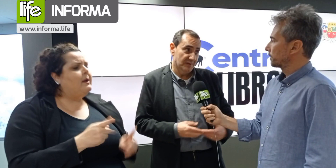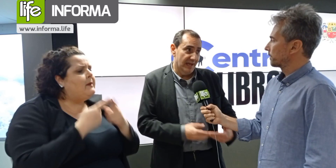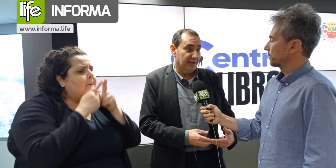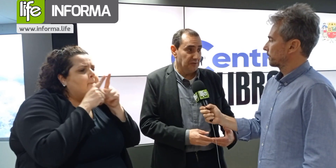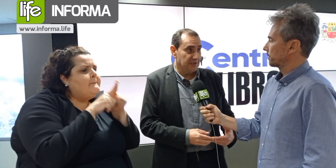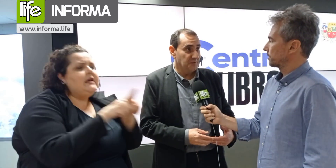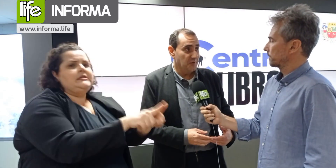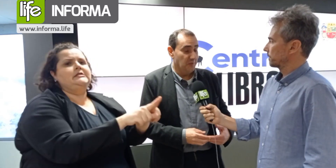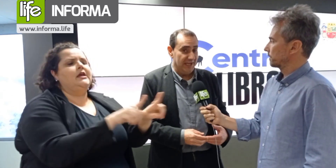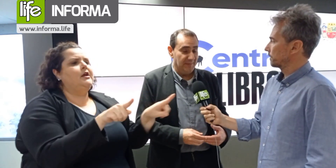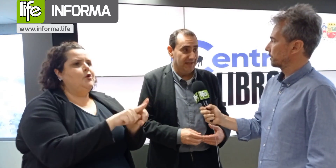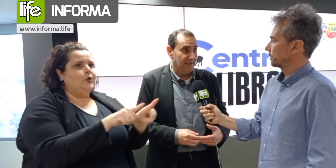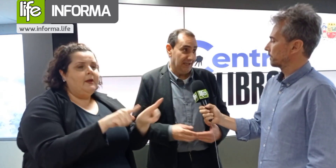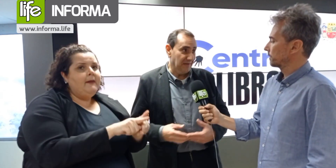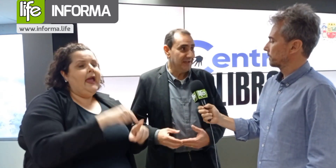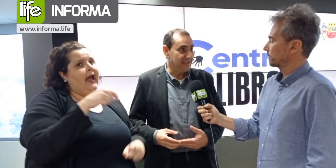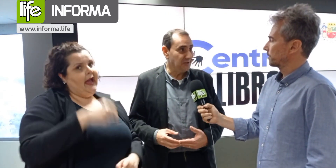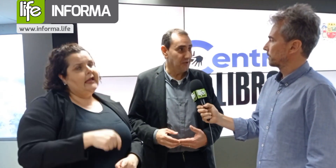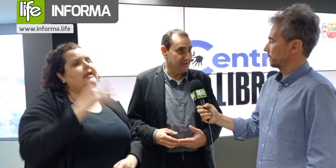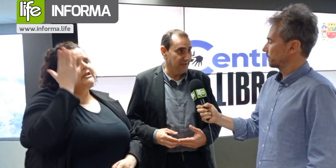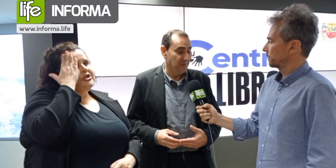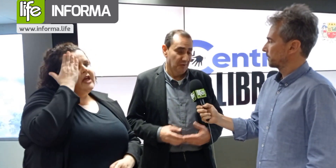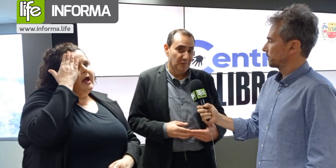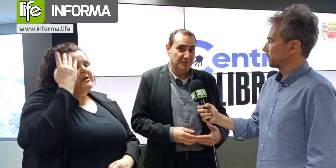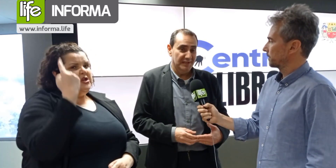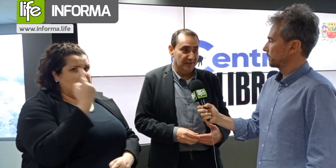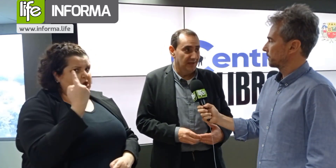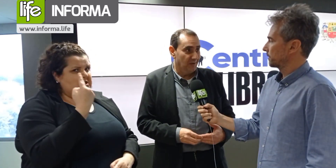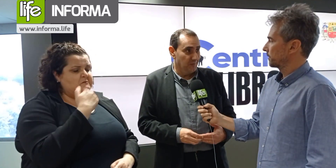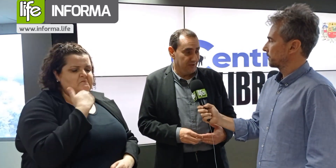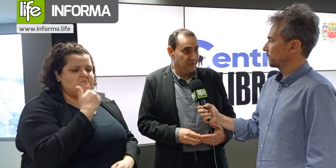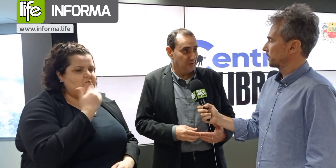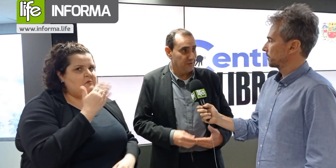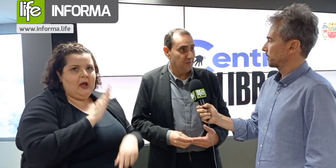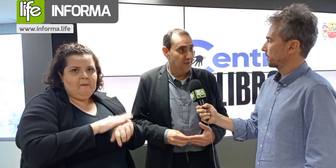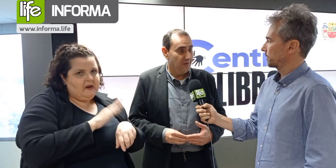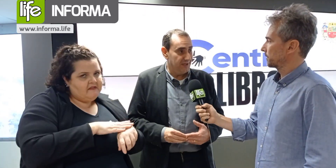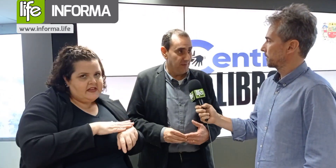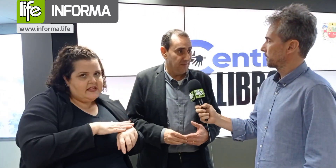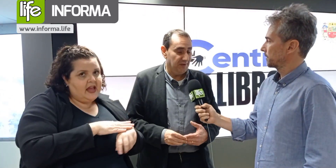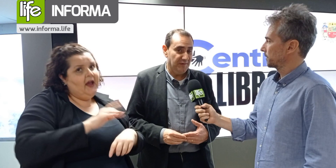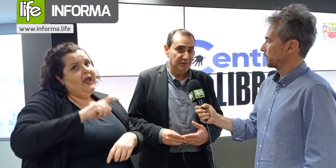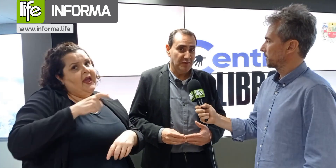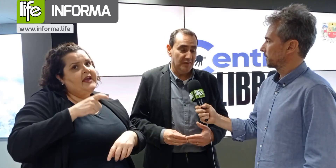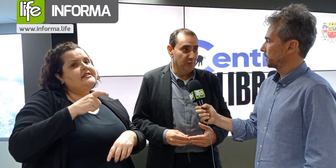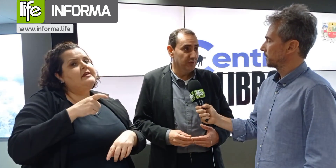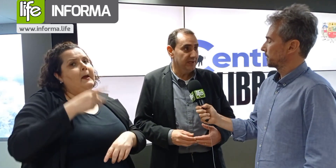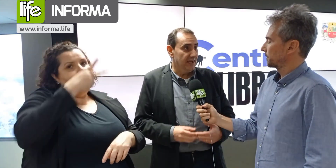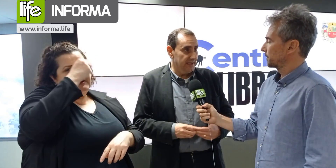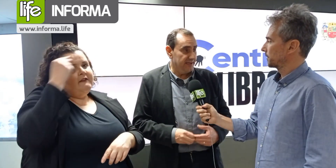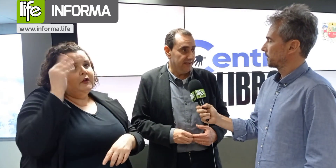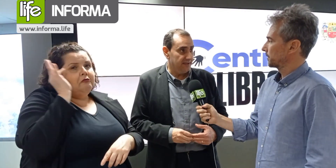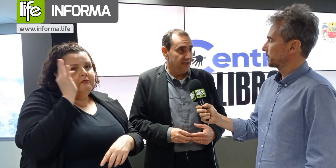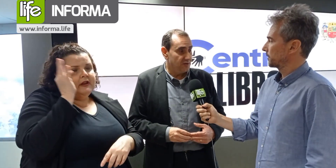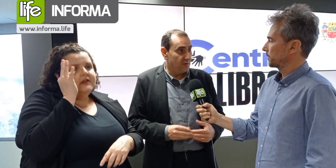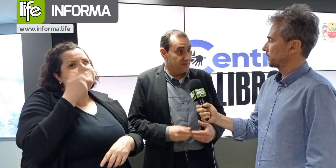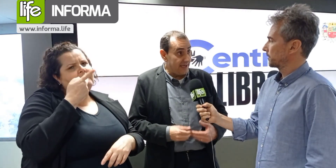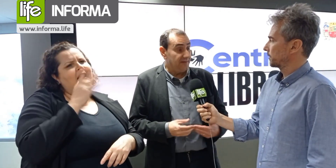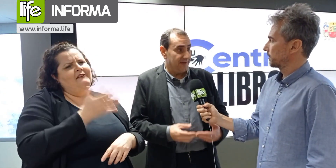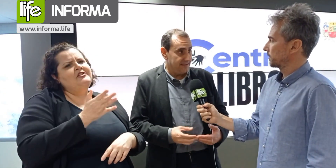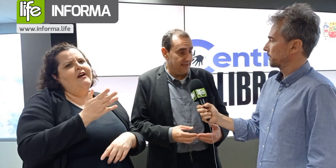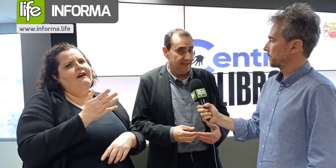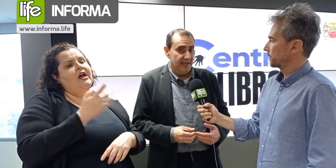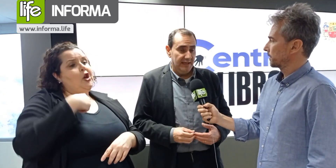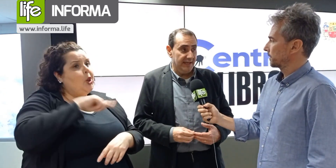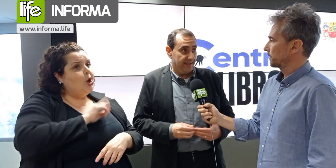que são parceiros, aqui nós temos como lema, ninguém faz nada sozinho, como diria, como diz o nosso ex-prefeito, Felício Ramut, e a gente só